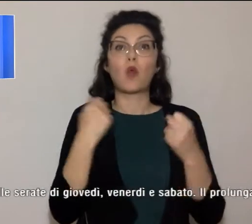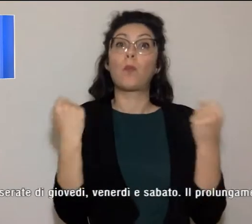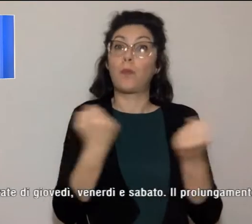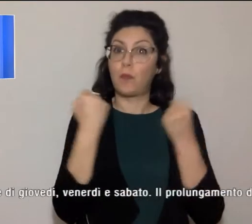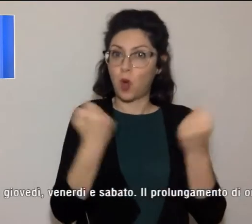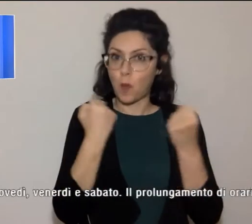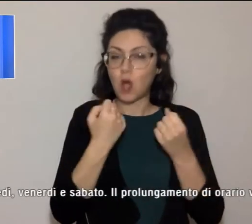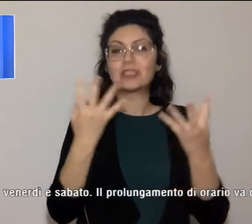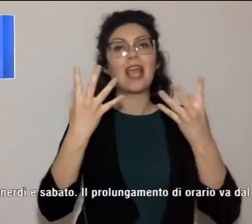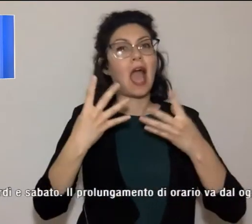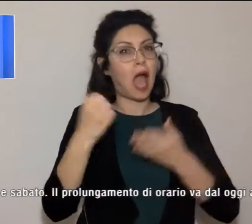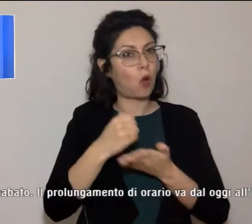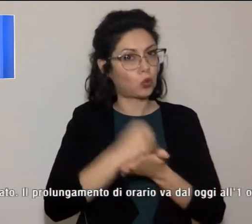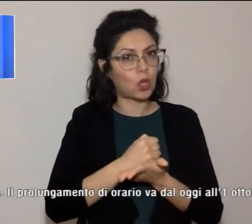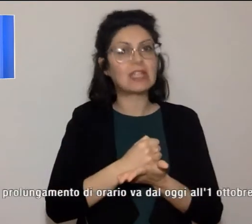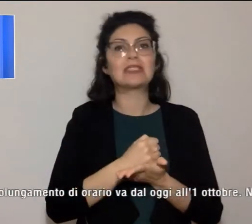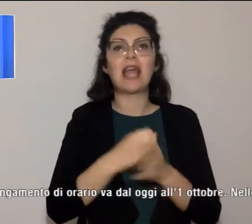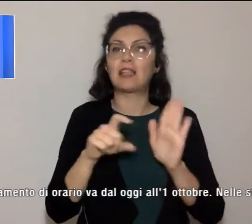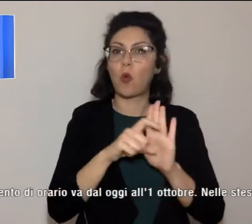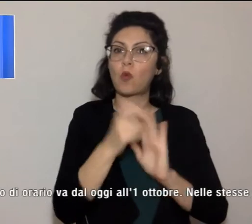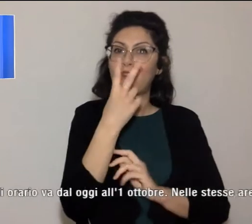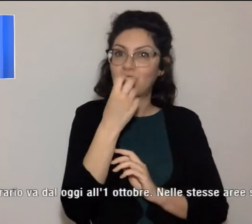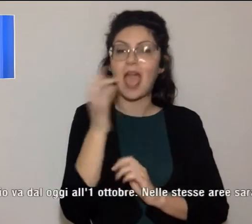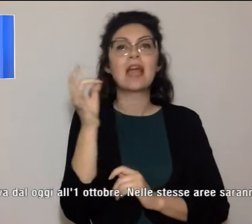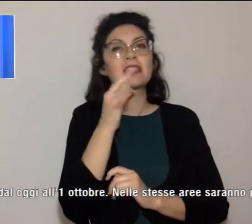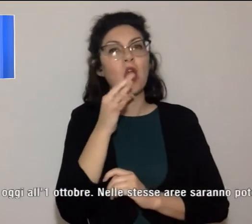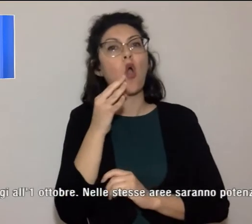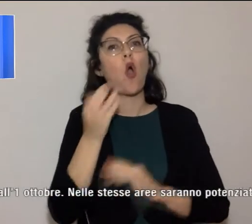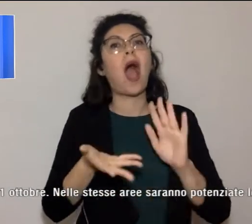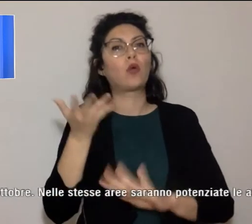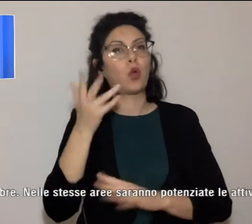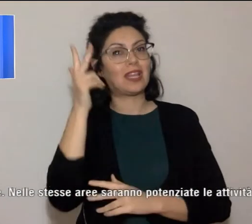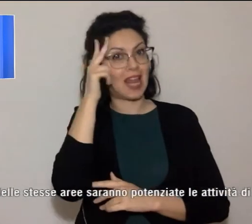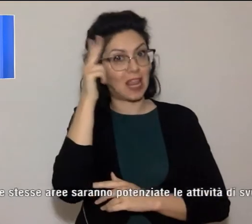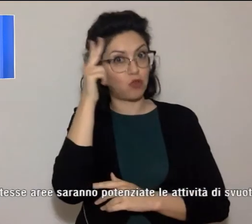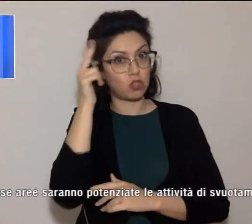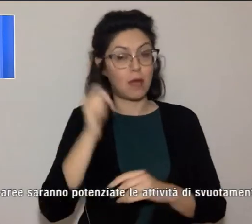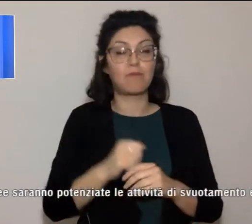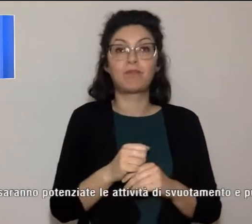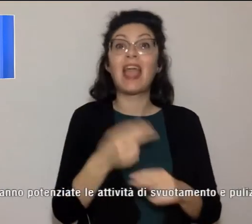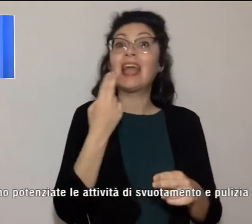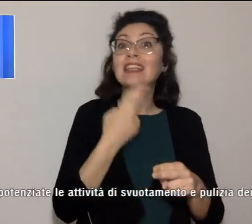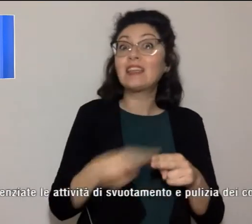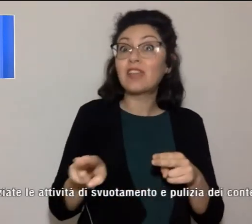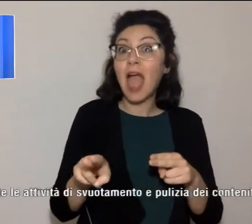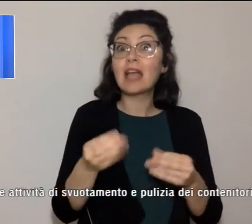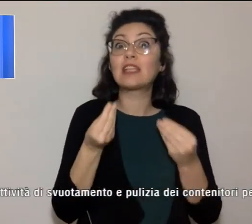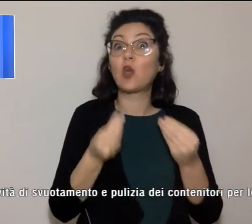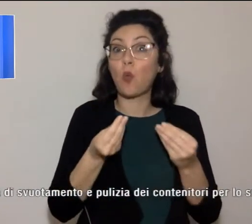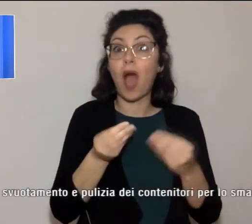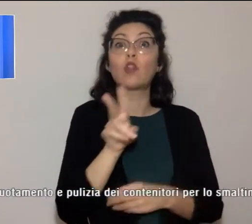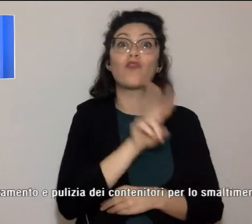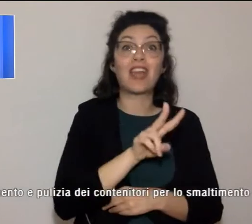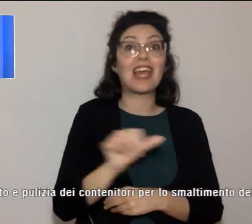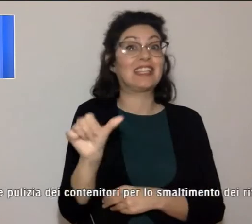Comune di Firenze o da autorità religiose. I divieti saranno in vigore nei giorni di venerdì e